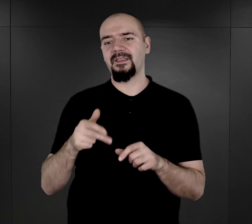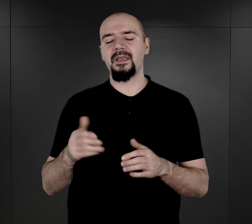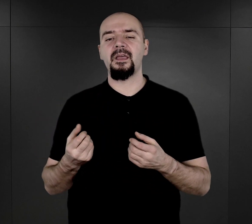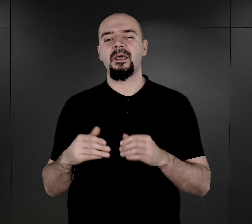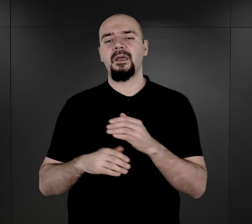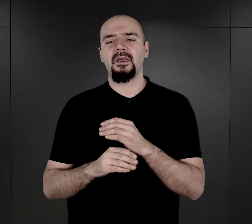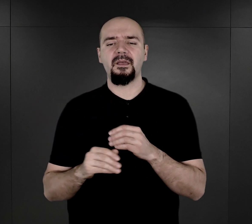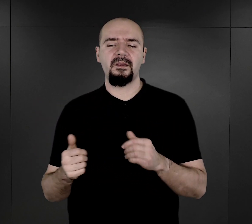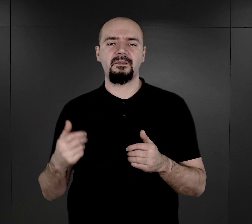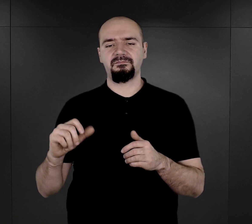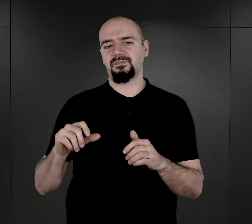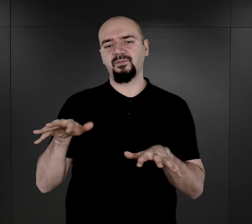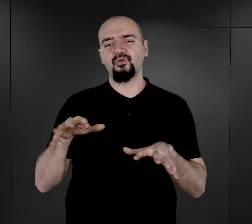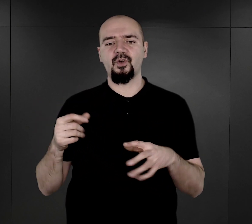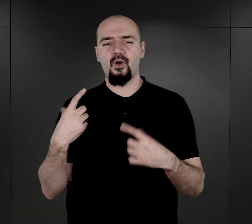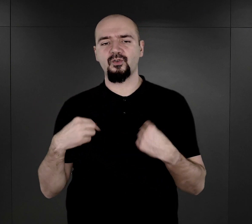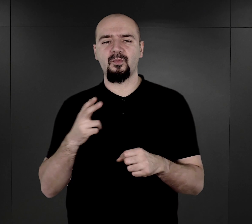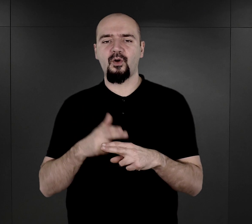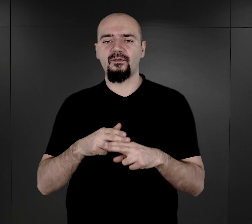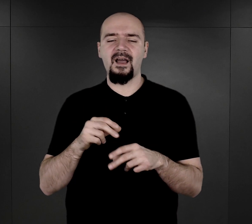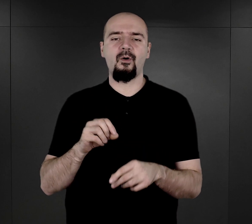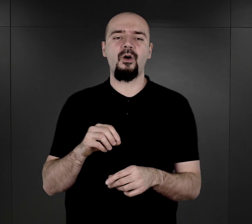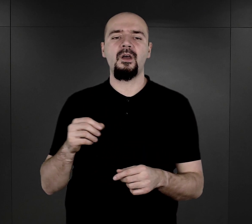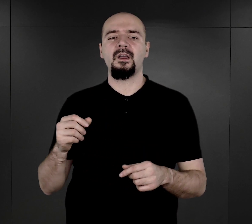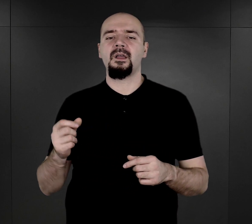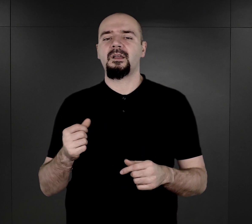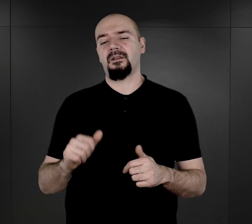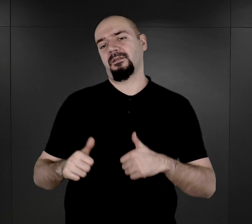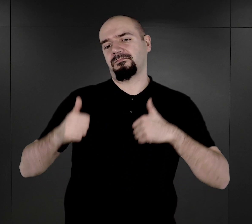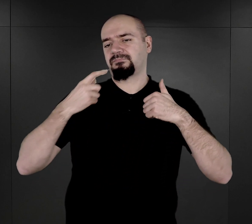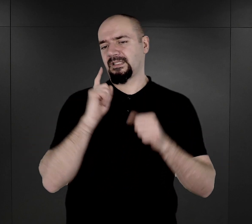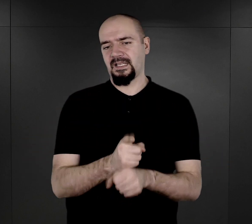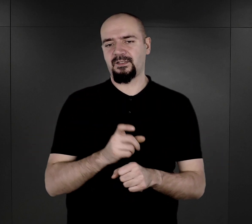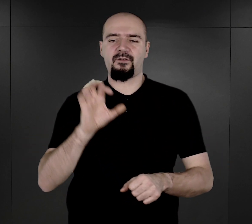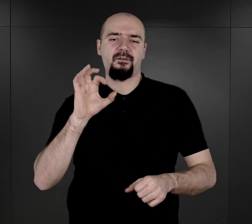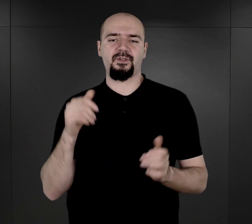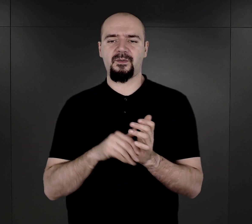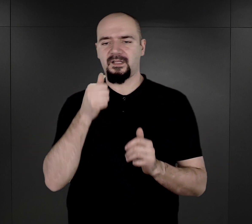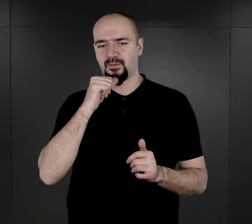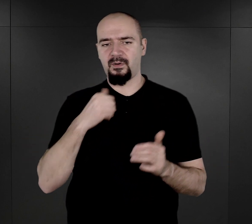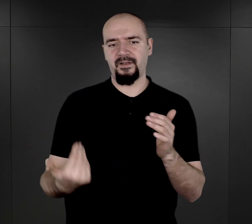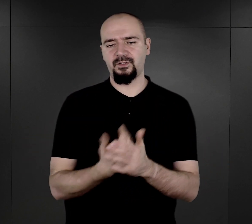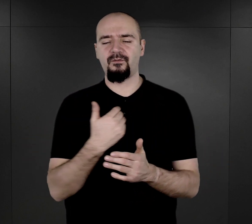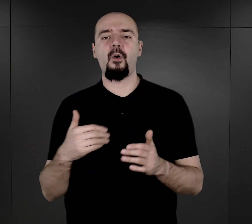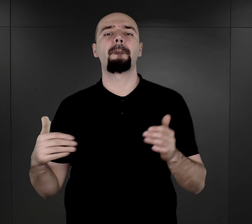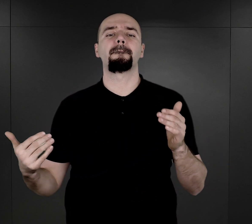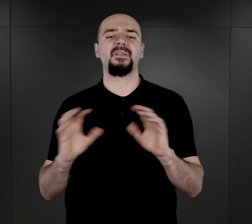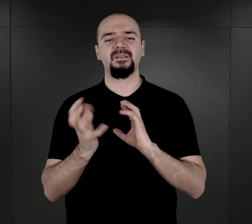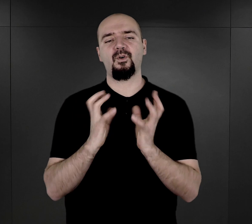liczba zachorowań na świerzb, postanowił przetestować taką metodę dosyć radykalną, polegającą na